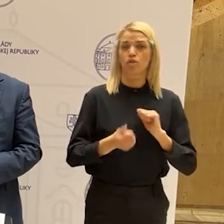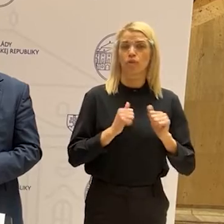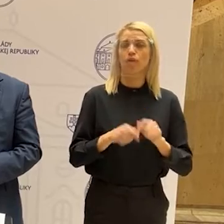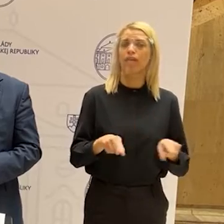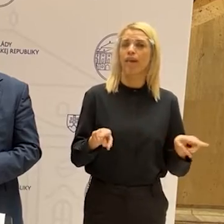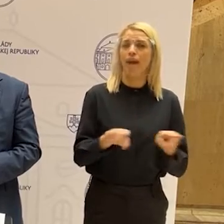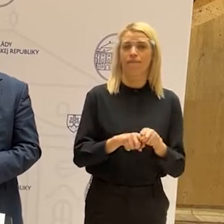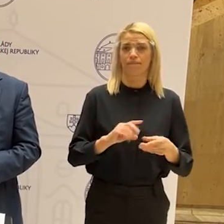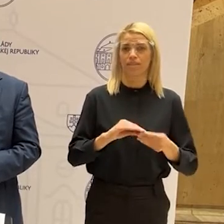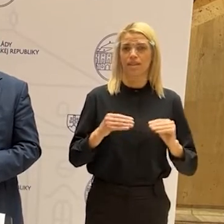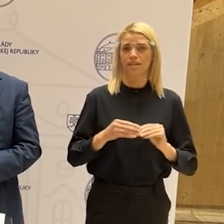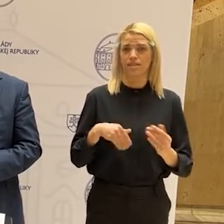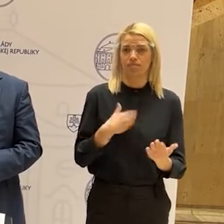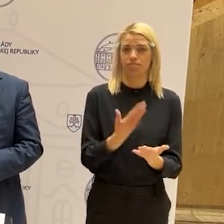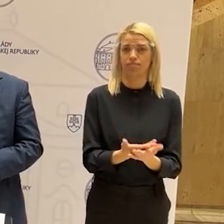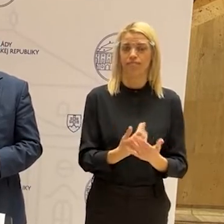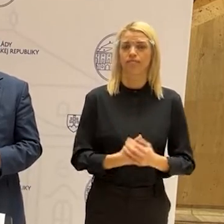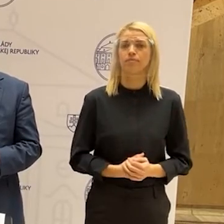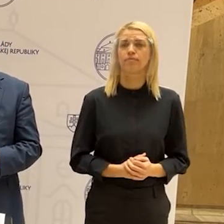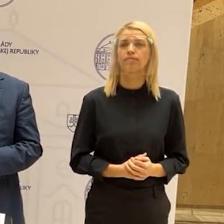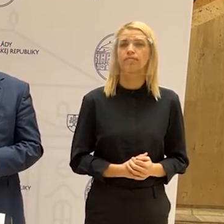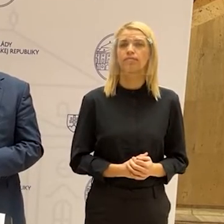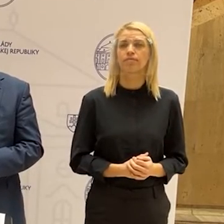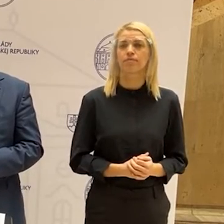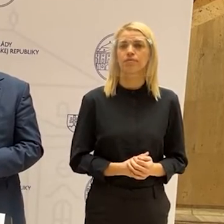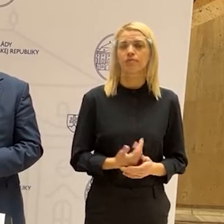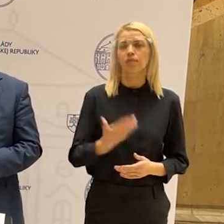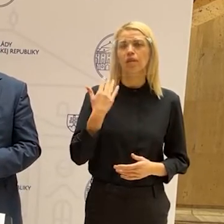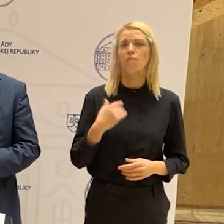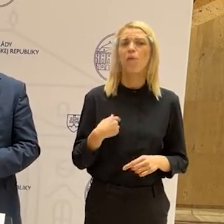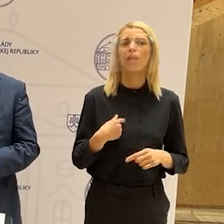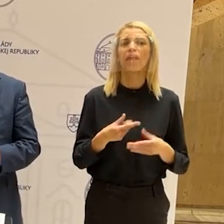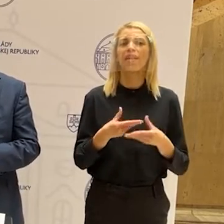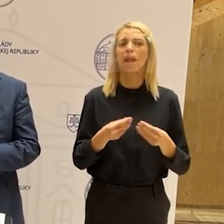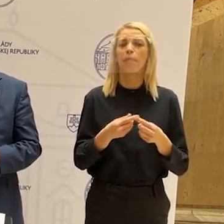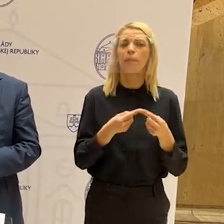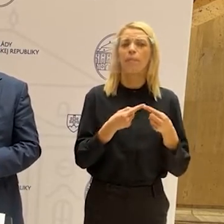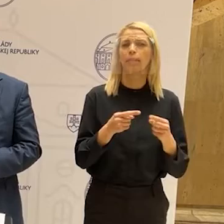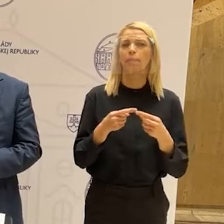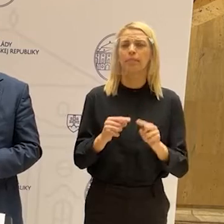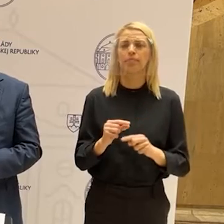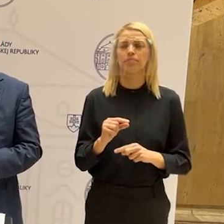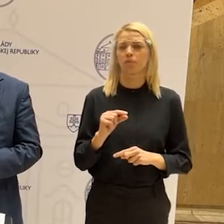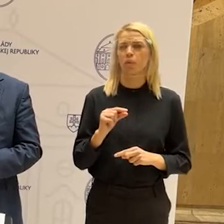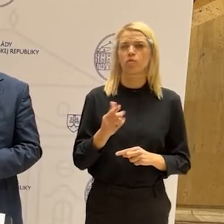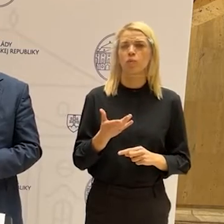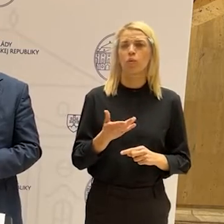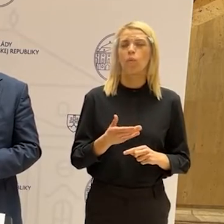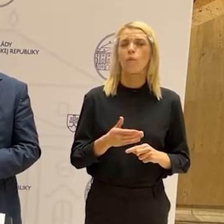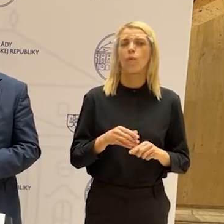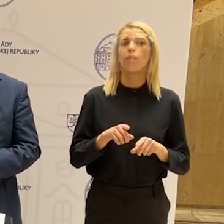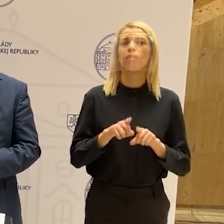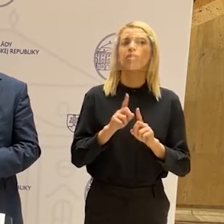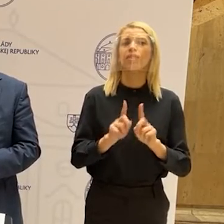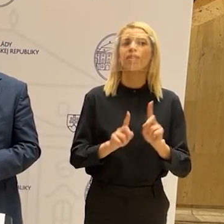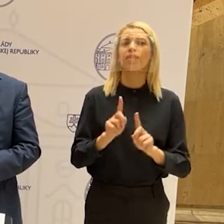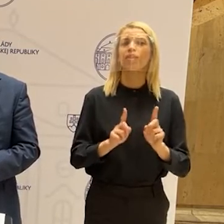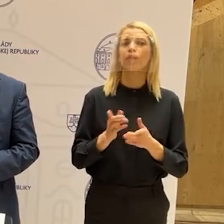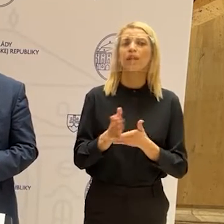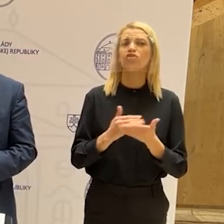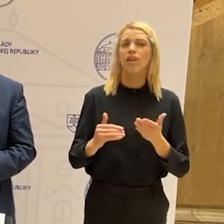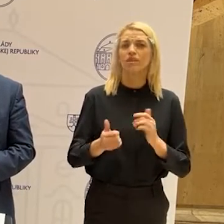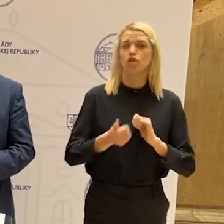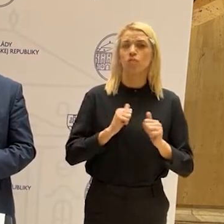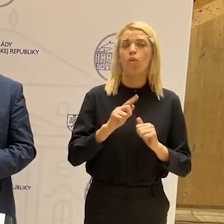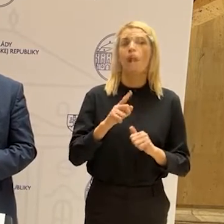veci. Boli jemné disproporcie medzi niektorými segmenty športu, ale